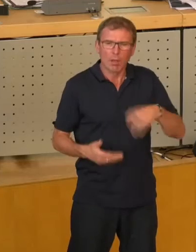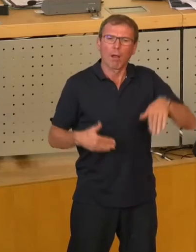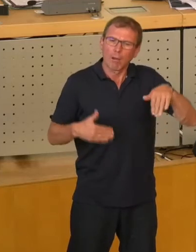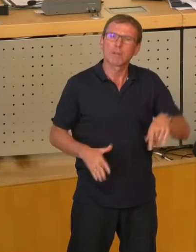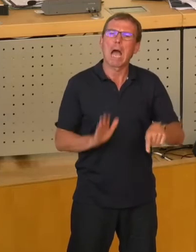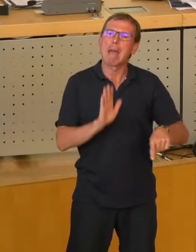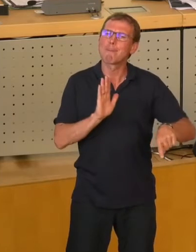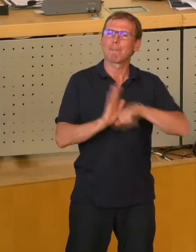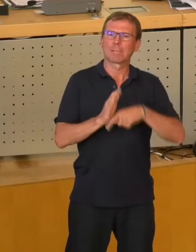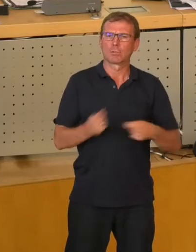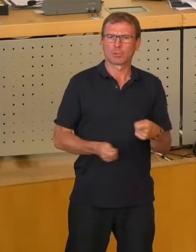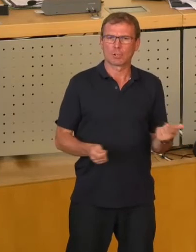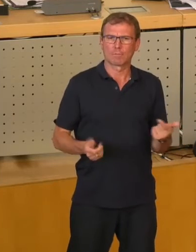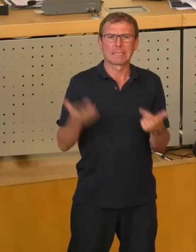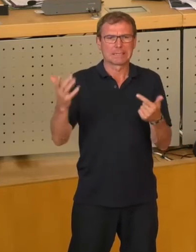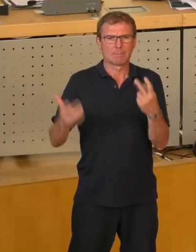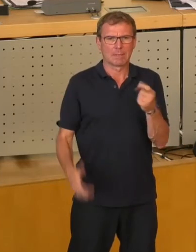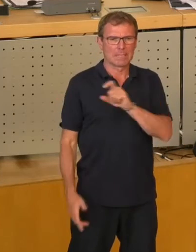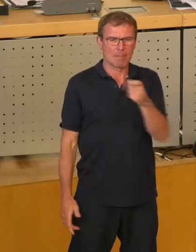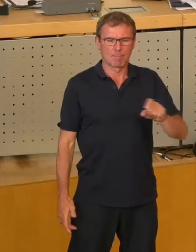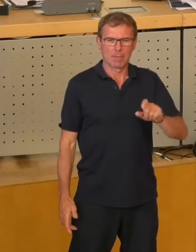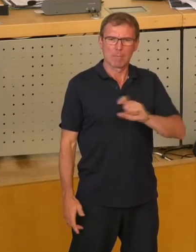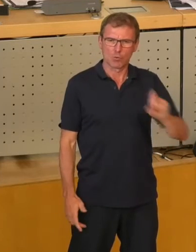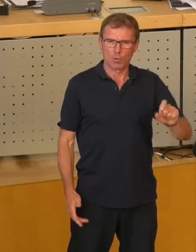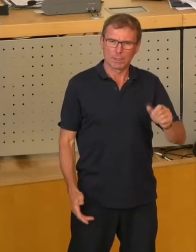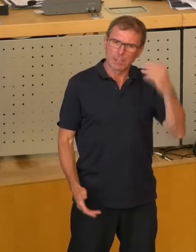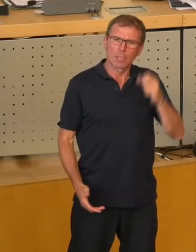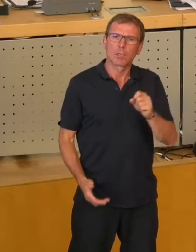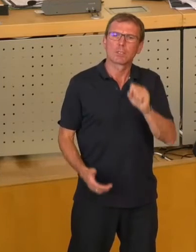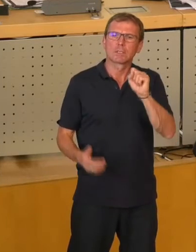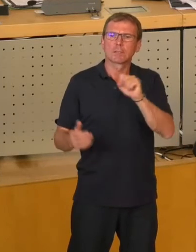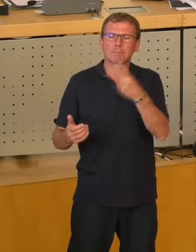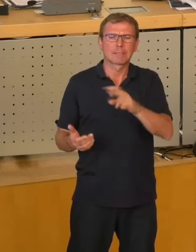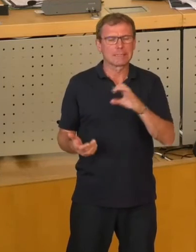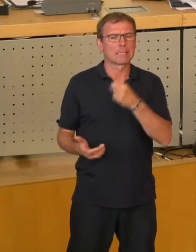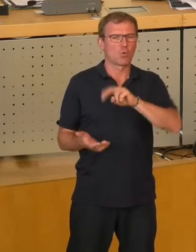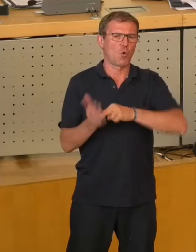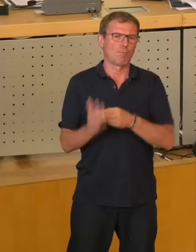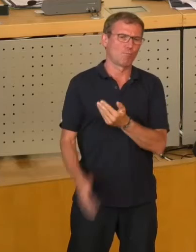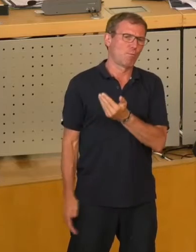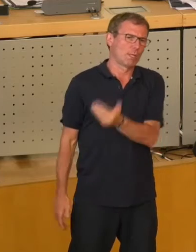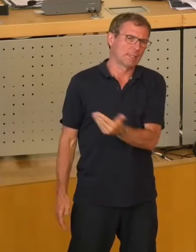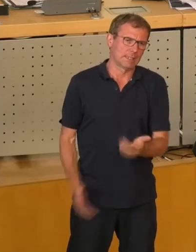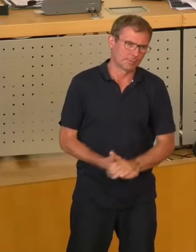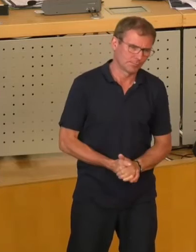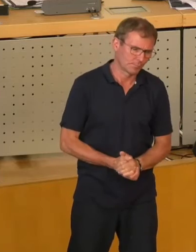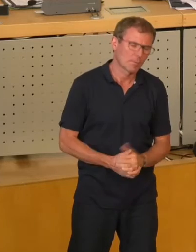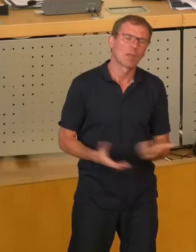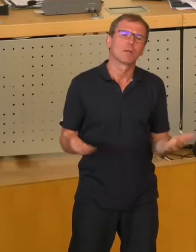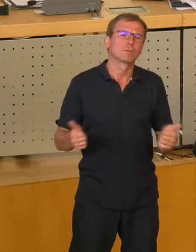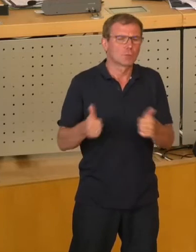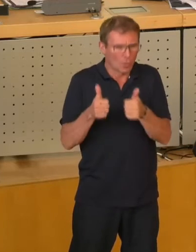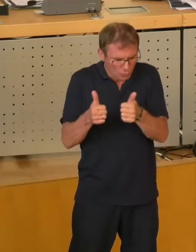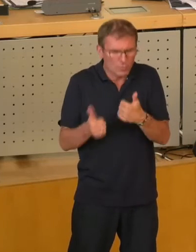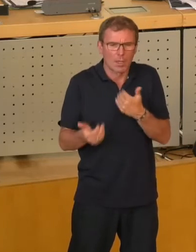gemacht von über 27 Millionen. Das ist das Ergebnis der CDU-Politik gewesen. Und es ist gut und ich